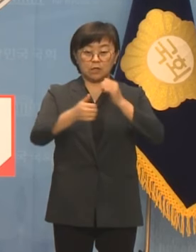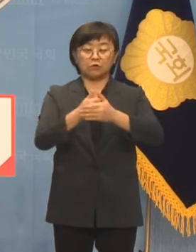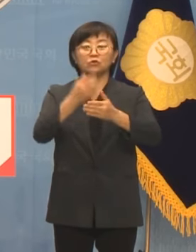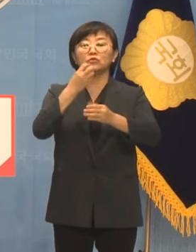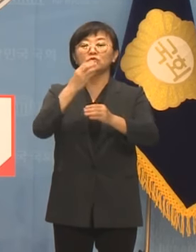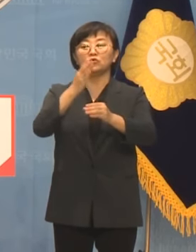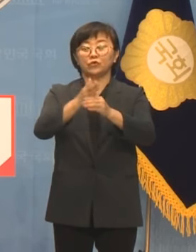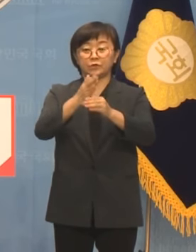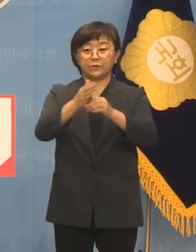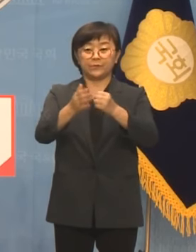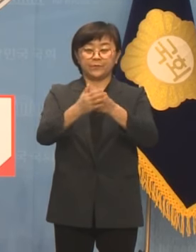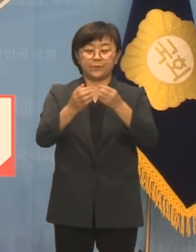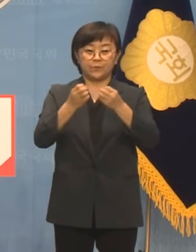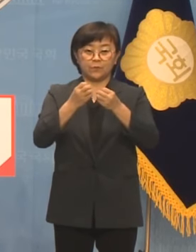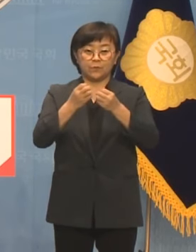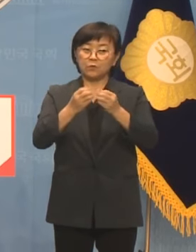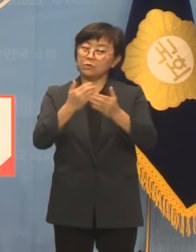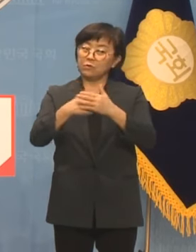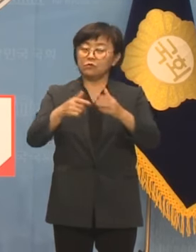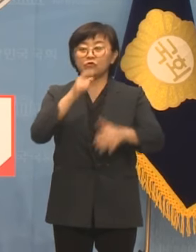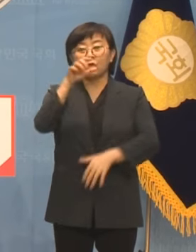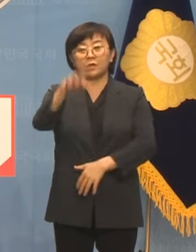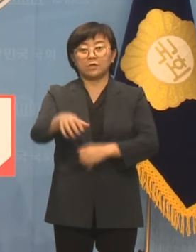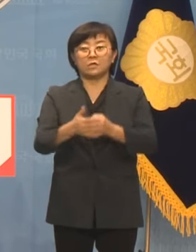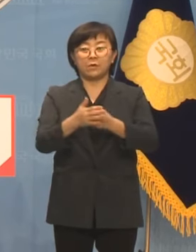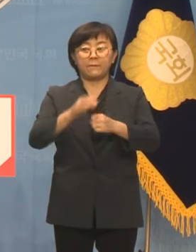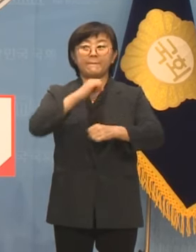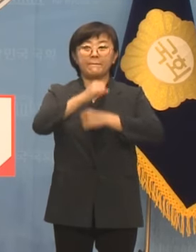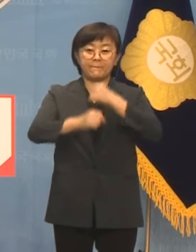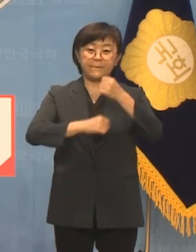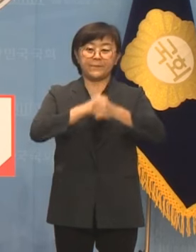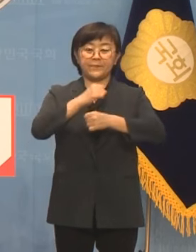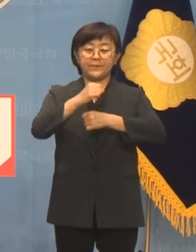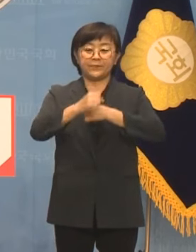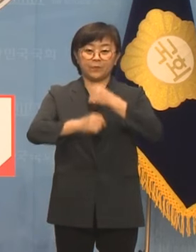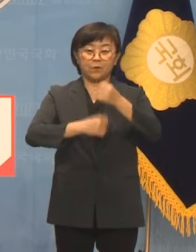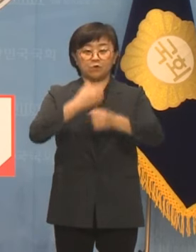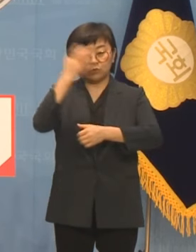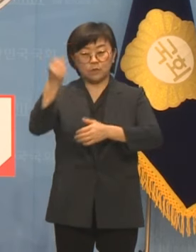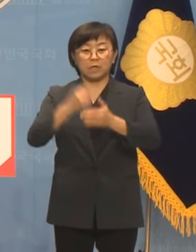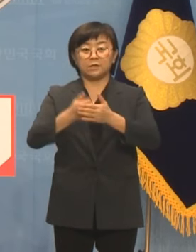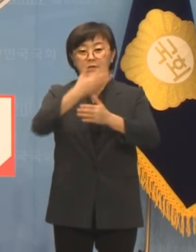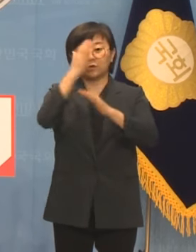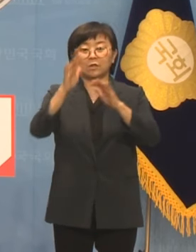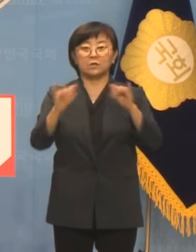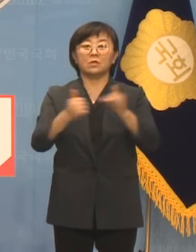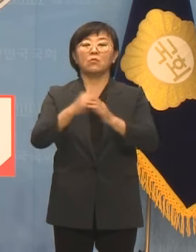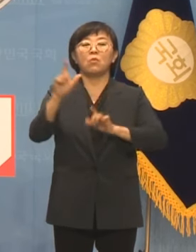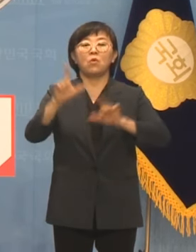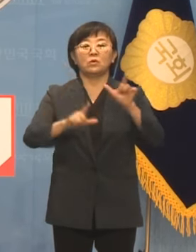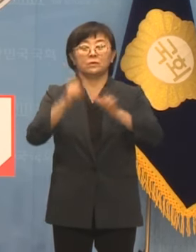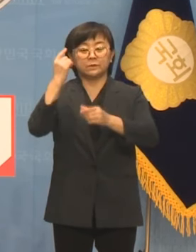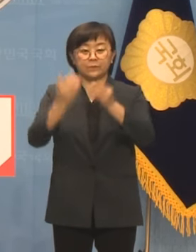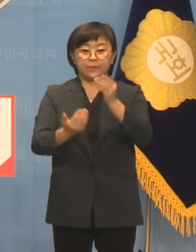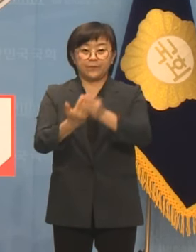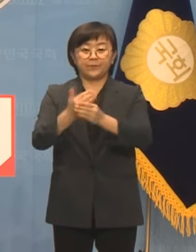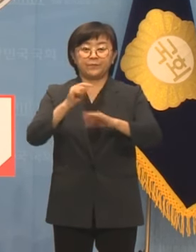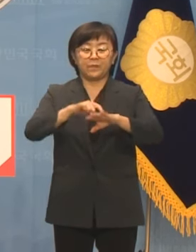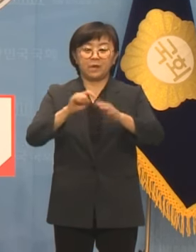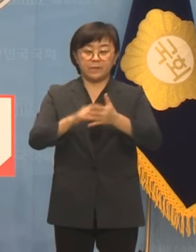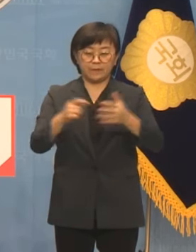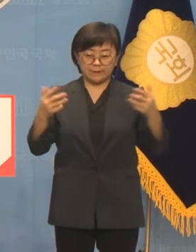혁신수도로 자리매김할 수원에서 마음껏 꿈을 펼치는 청년들의 모습을 떠올리면 가슴이 벅차오릅니다.